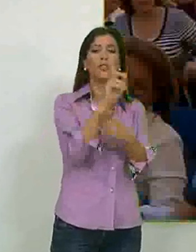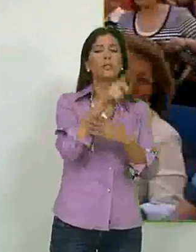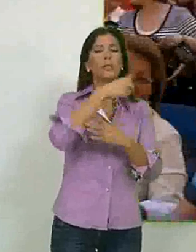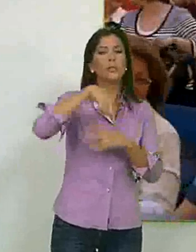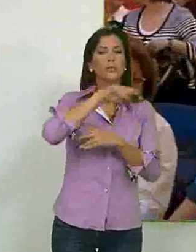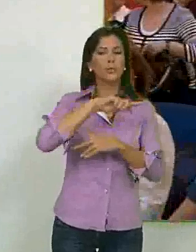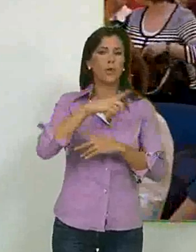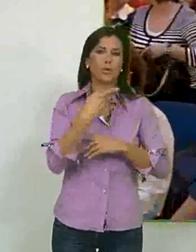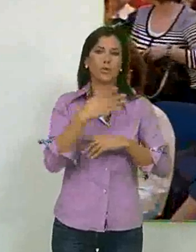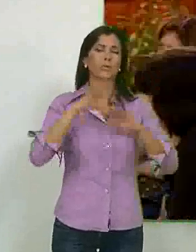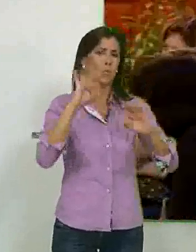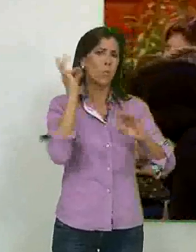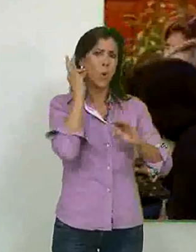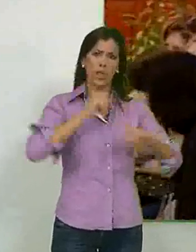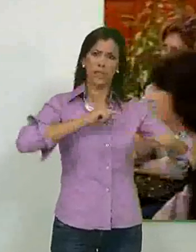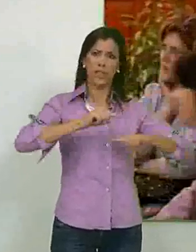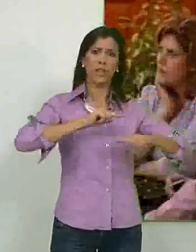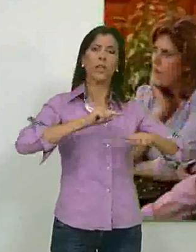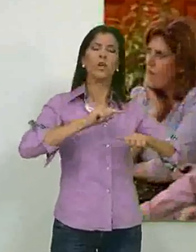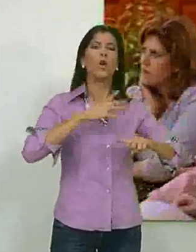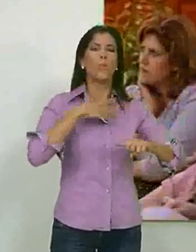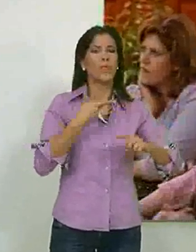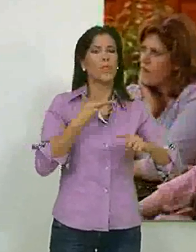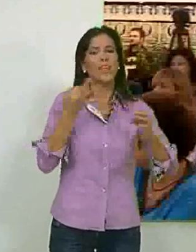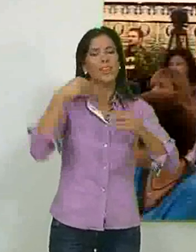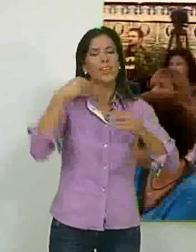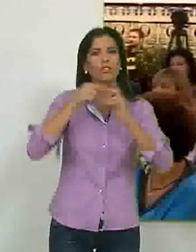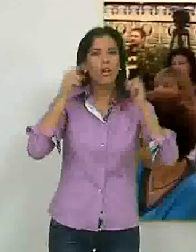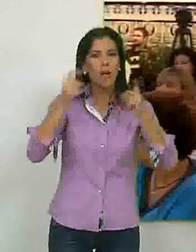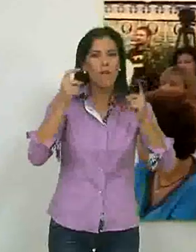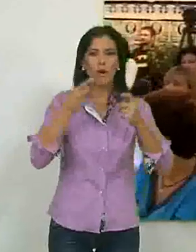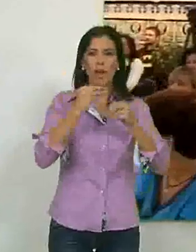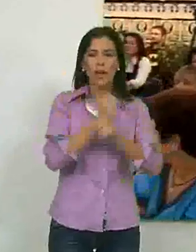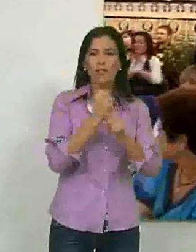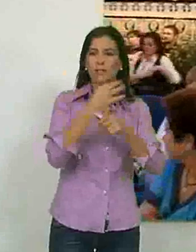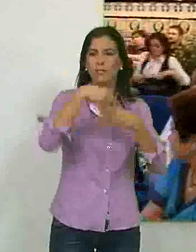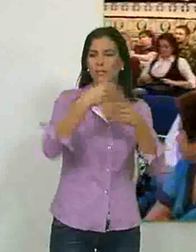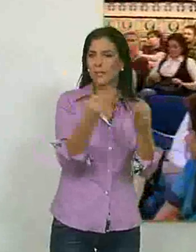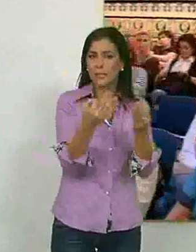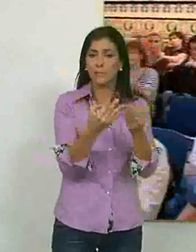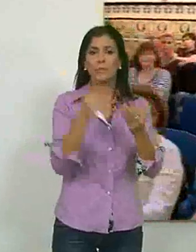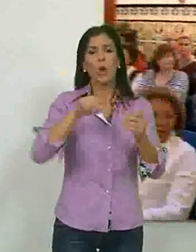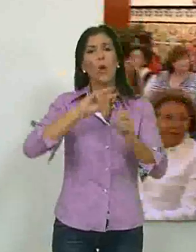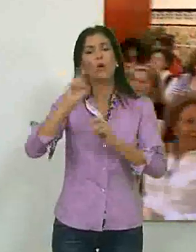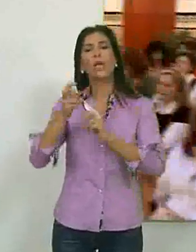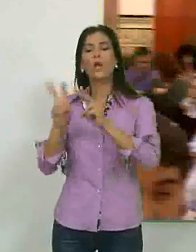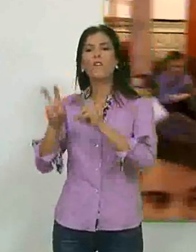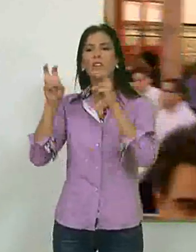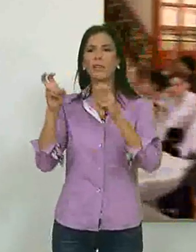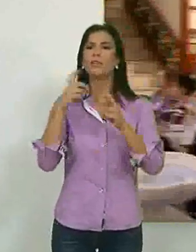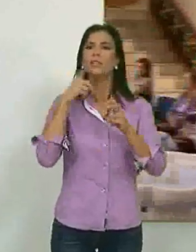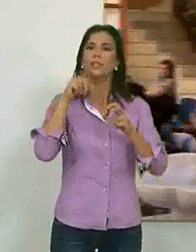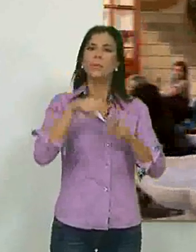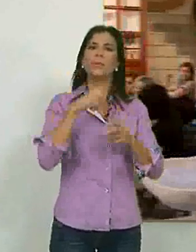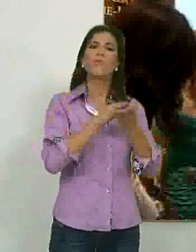las compañías dirigidas a por mujeres podrán exponer la labor que realizan habitualmente. Otra de las novedades es